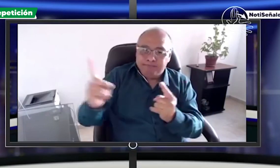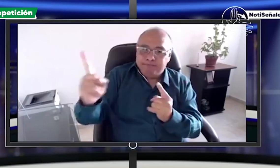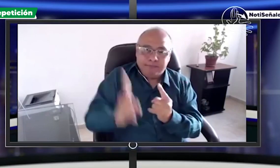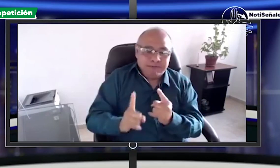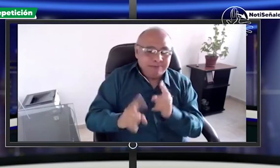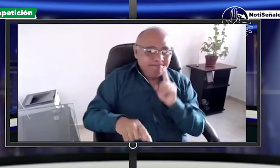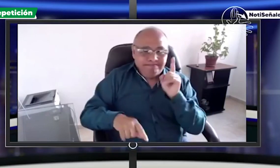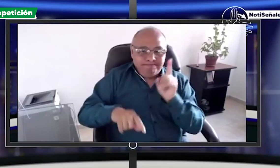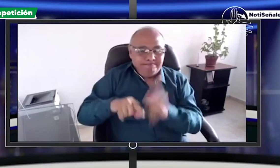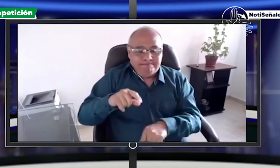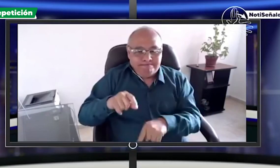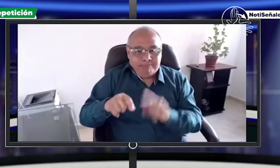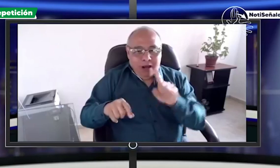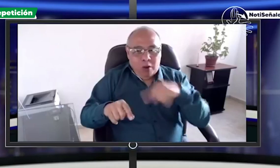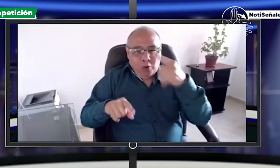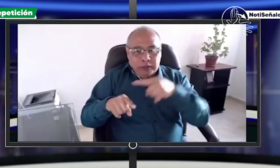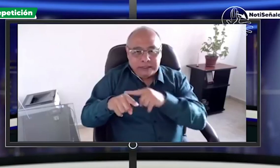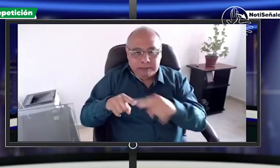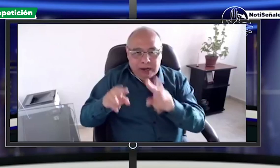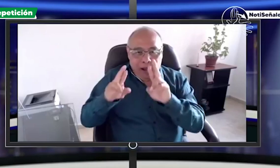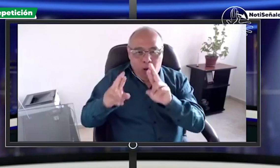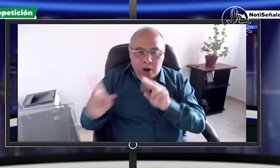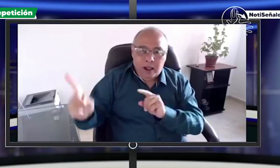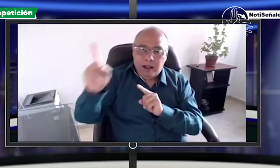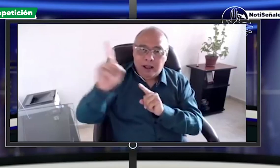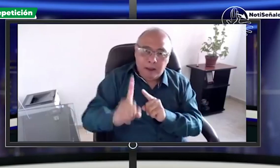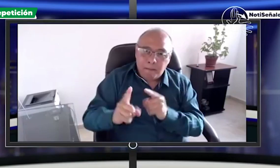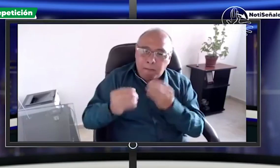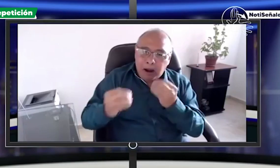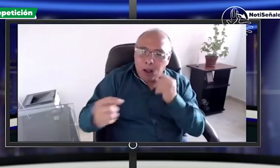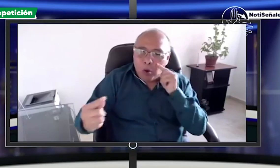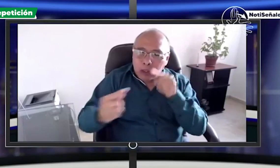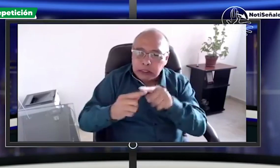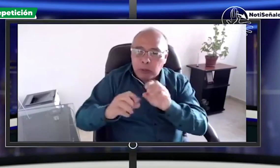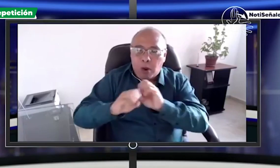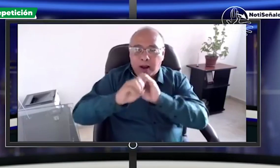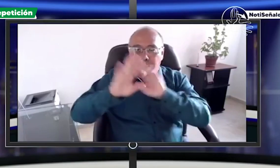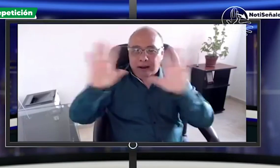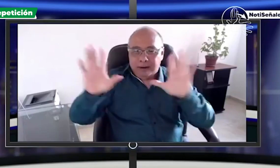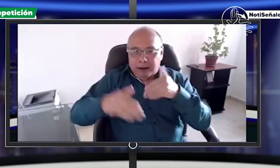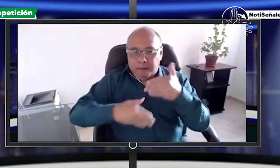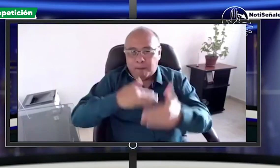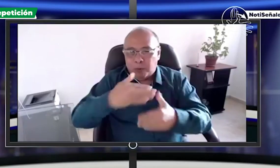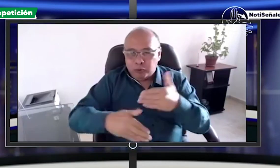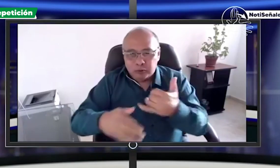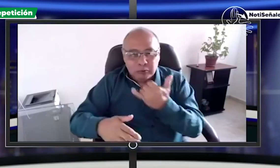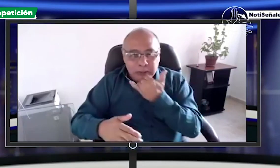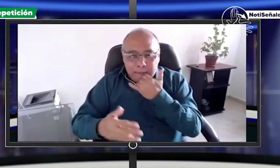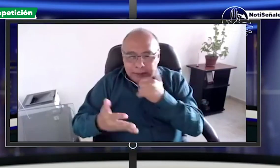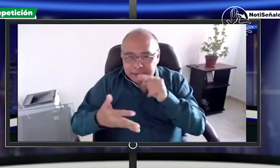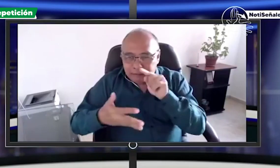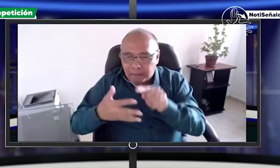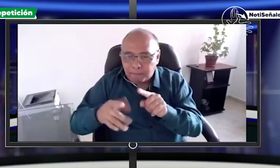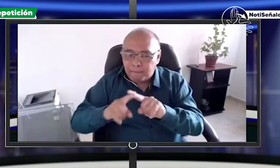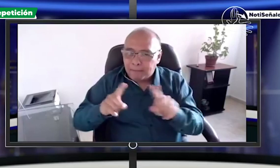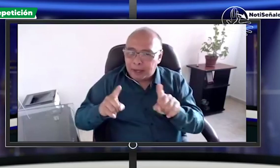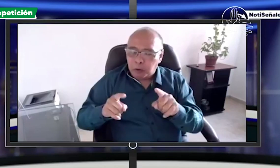para la próxima emisión razón por la cual hoy no está con nosotros el objetivo pues era aclarar esta